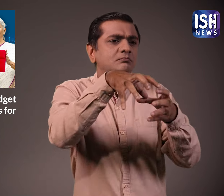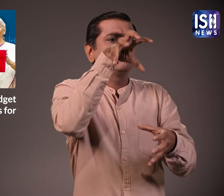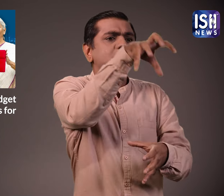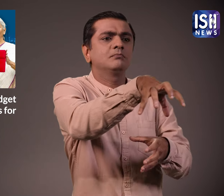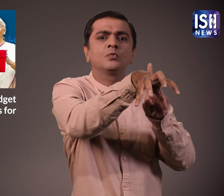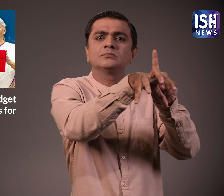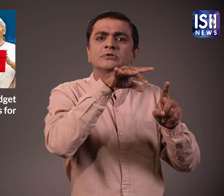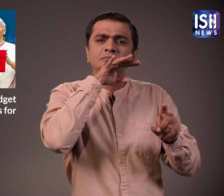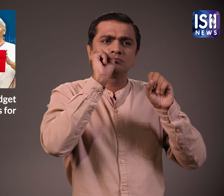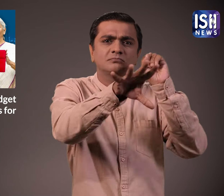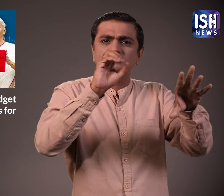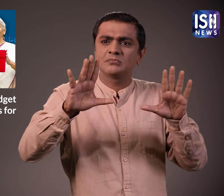प्रयोजनाओं का भी प्रस्ताव रखा है